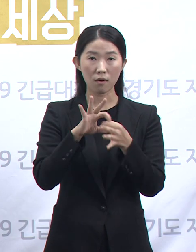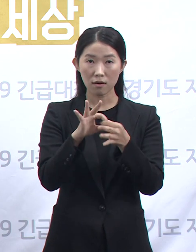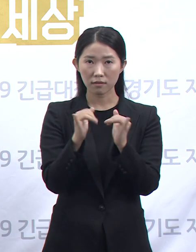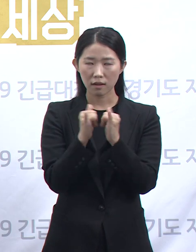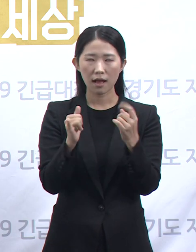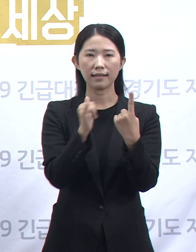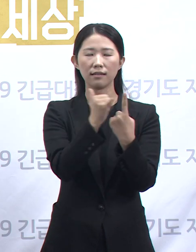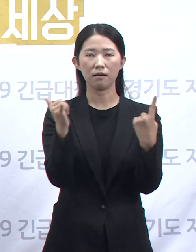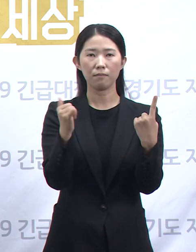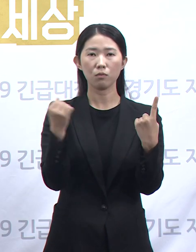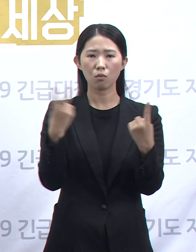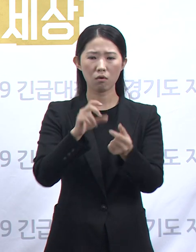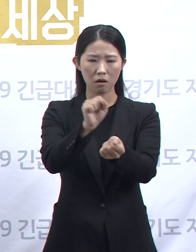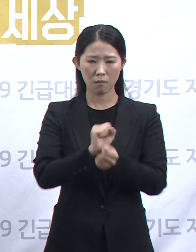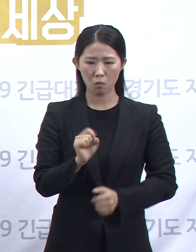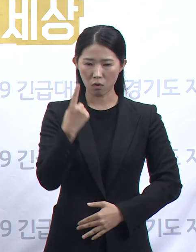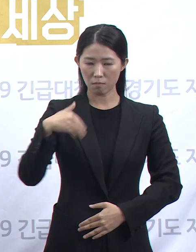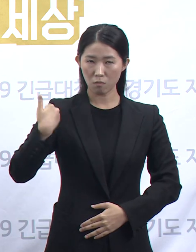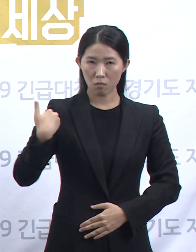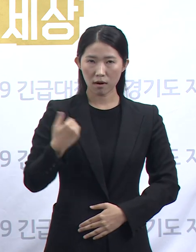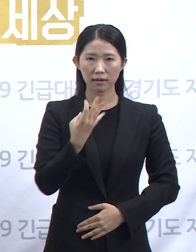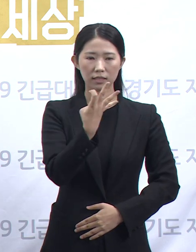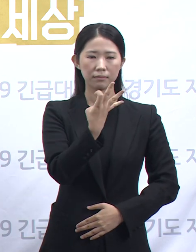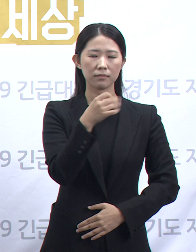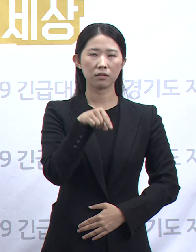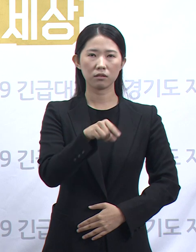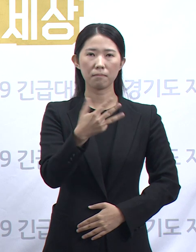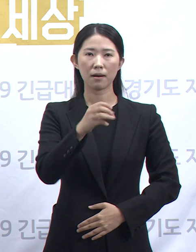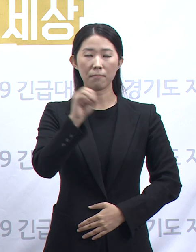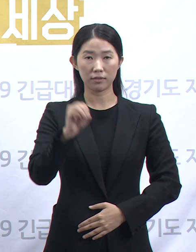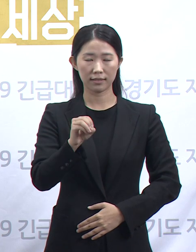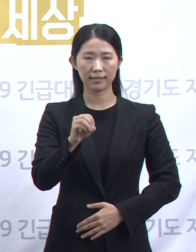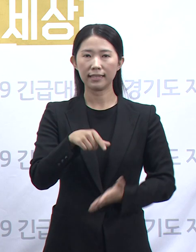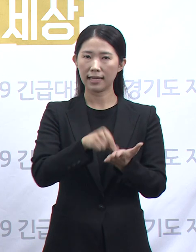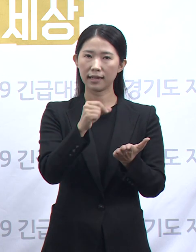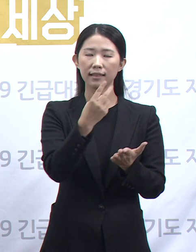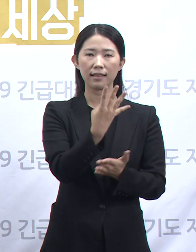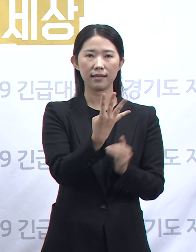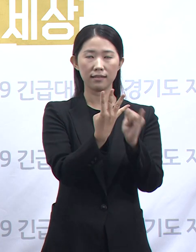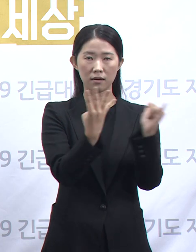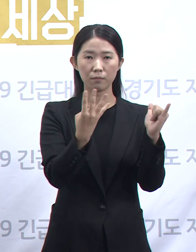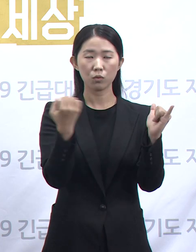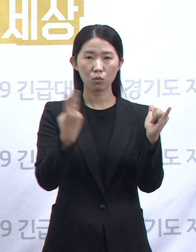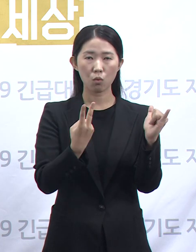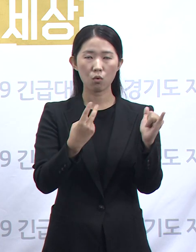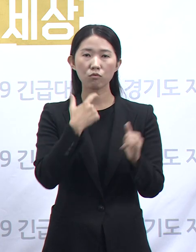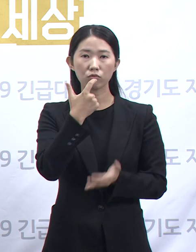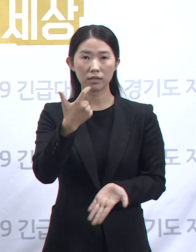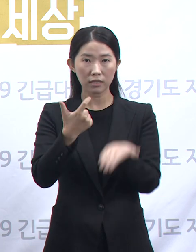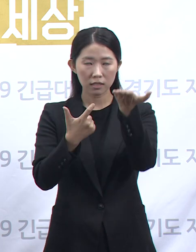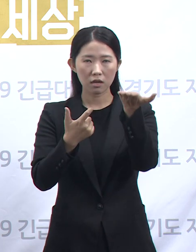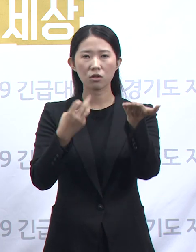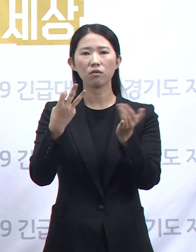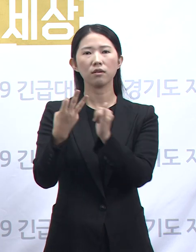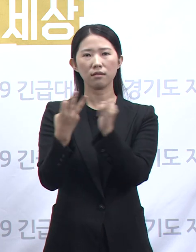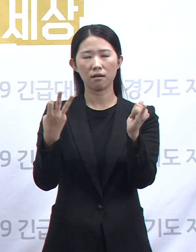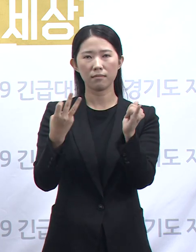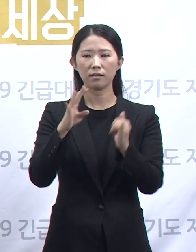없는 확진 환자는 14.8%인 4명, 60세 이상 고령자는 13명으로 48.2%를 차지하고 있습니다.